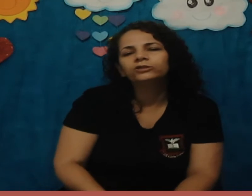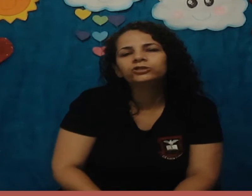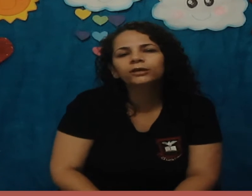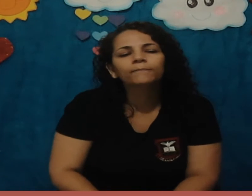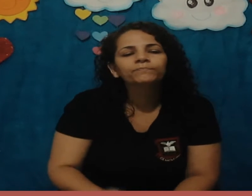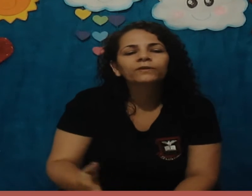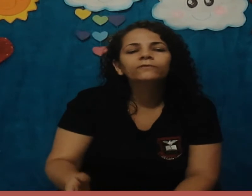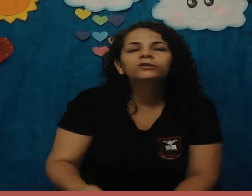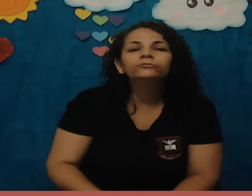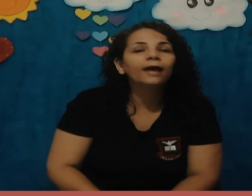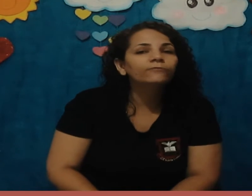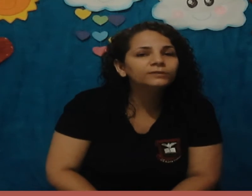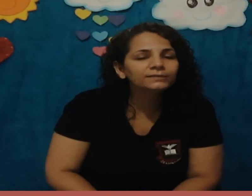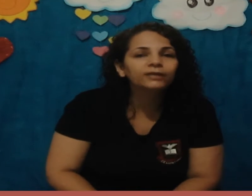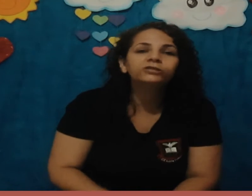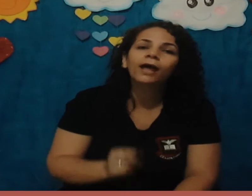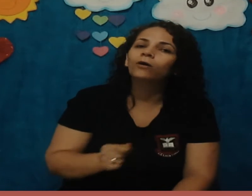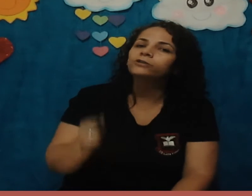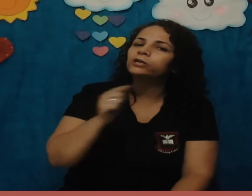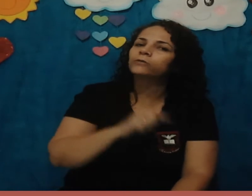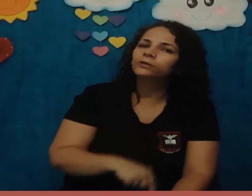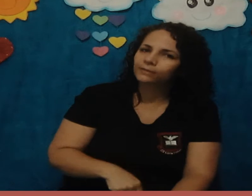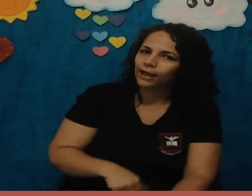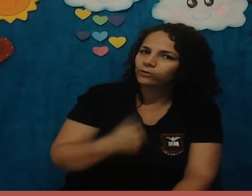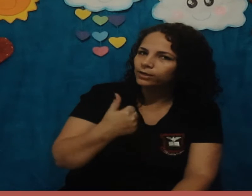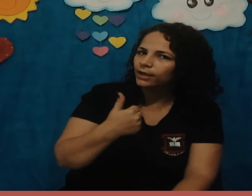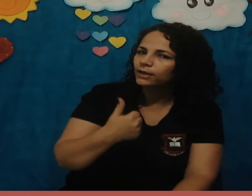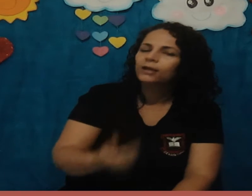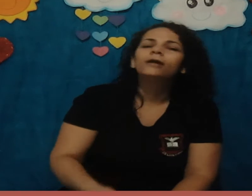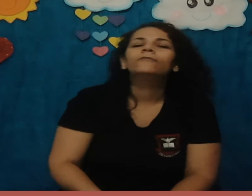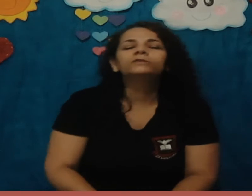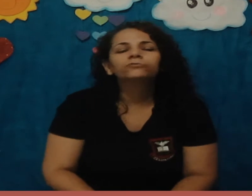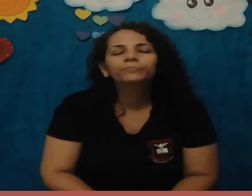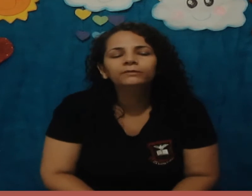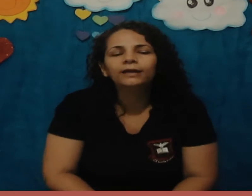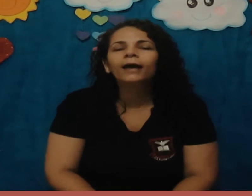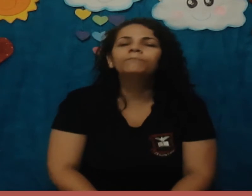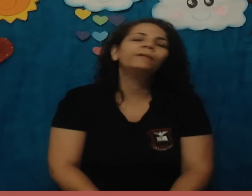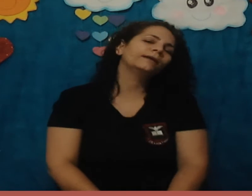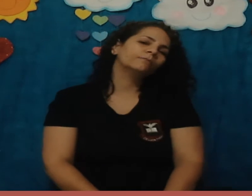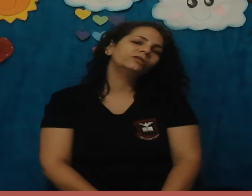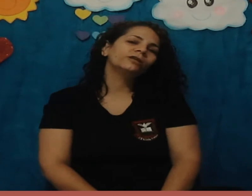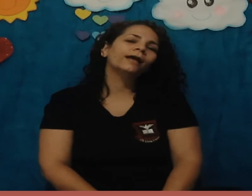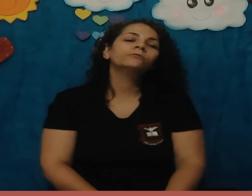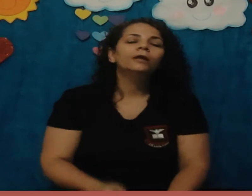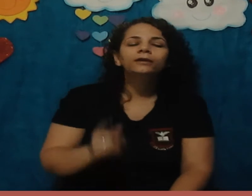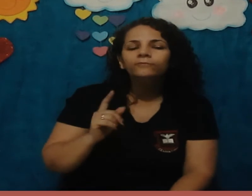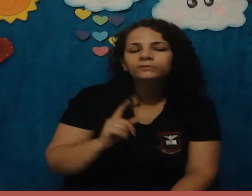titia, vão ajudar vocês na hora de recortar, ok? Vocês vão pintar bem caprichado e vão